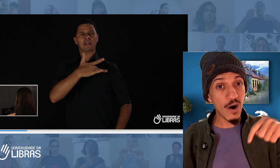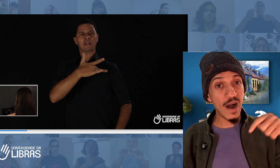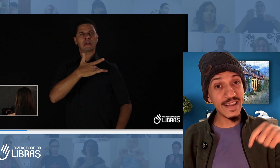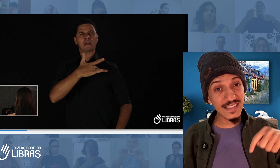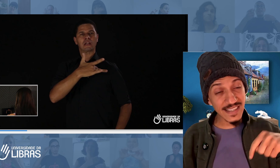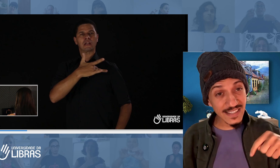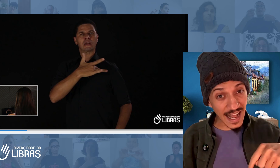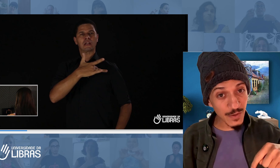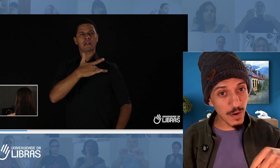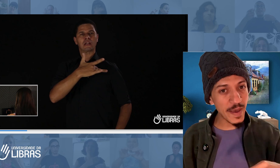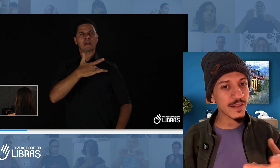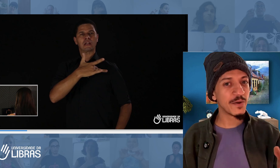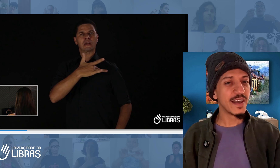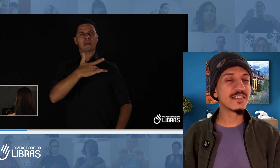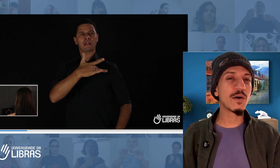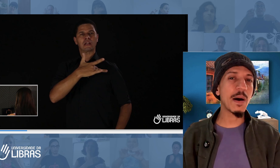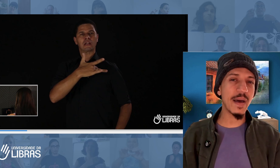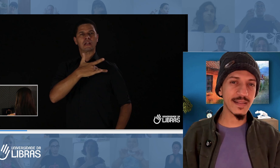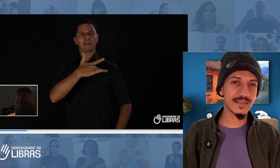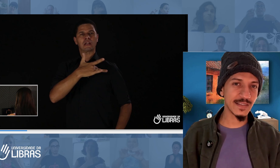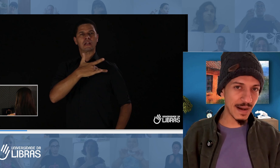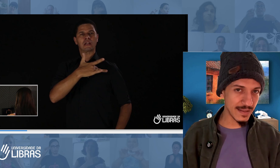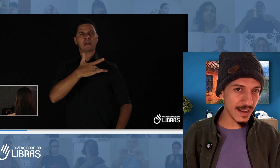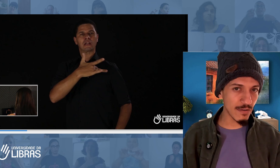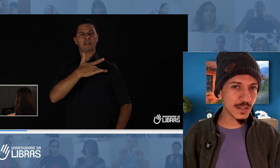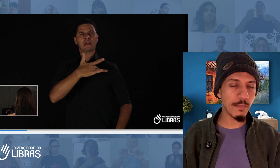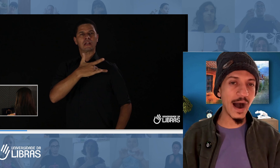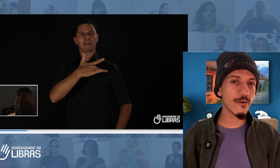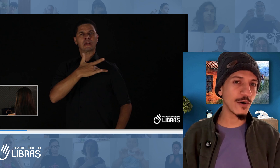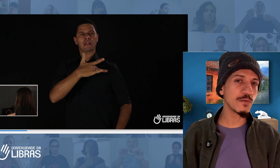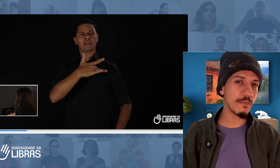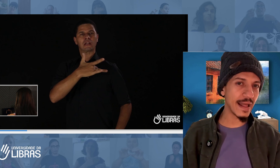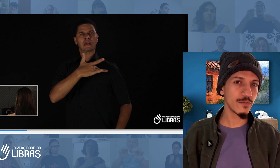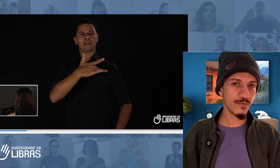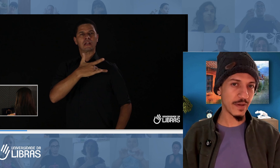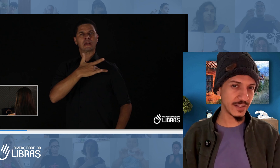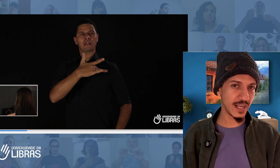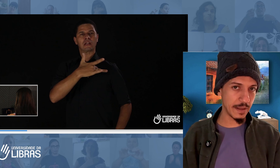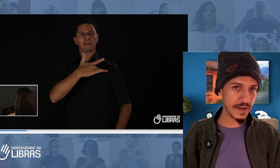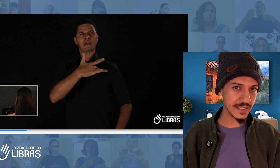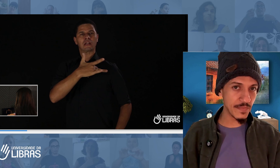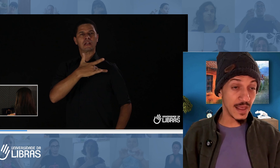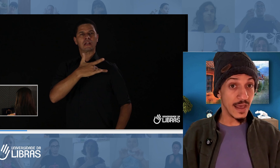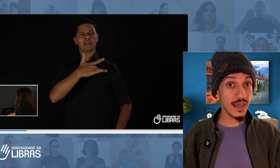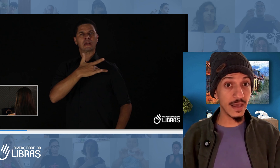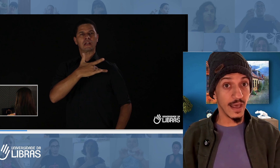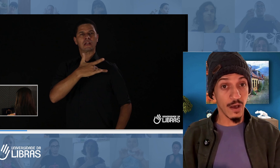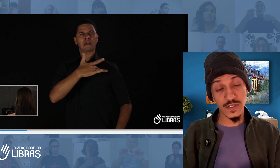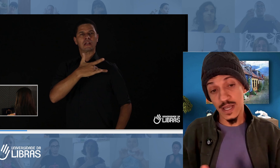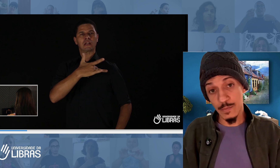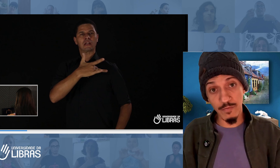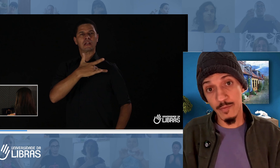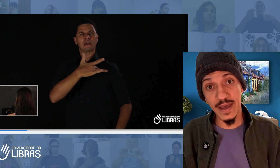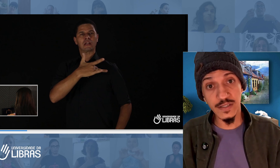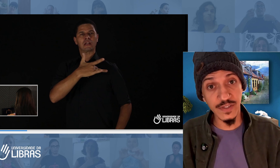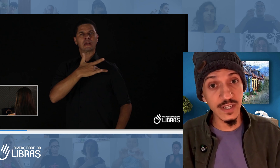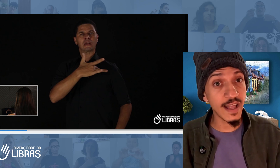nesse exato momento, estão abertas as matrículas para o nosso método fluente em Libras. E eu sei que provavelmente você deve estar